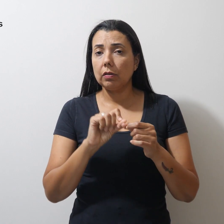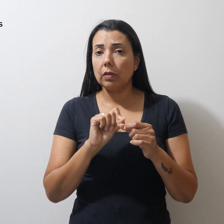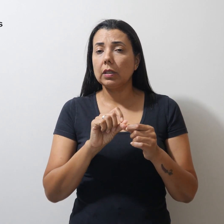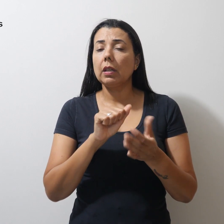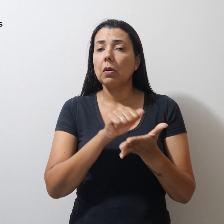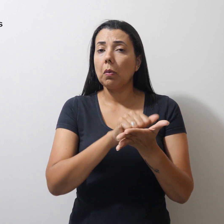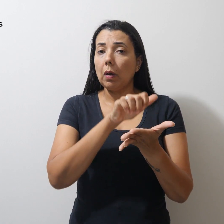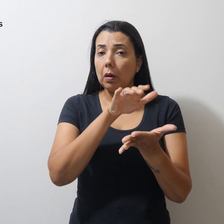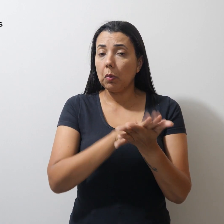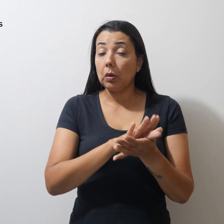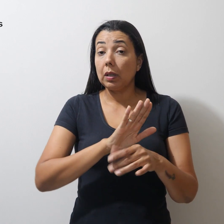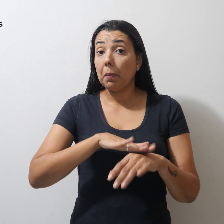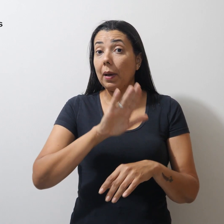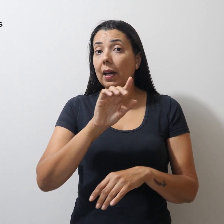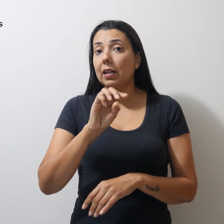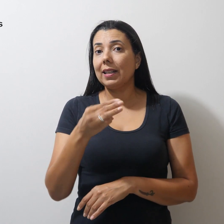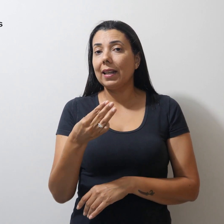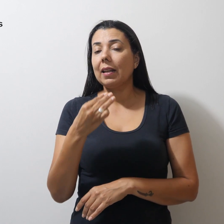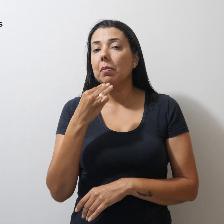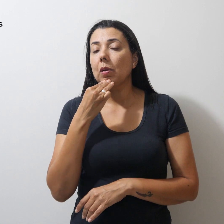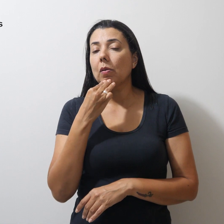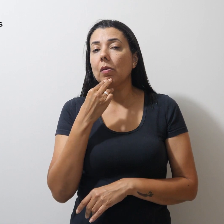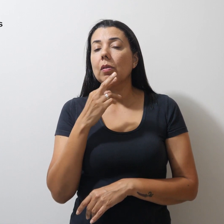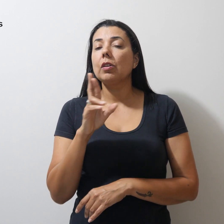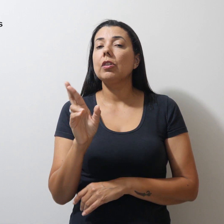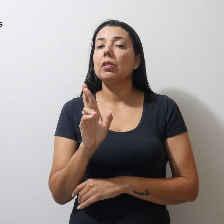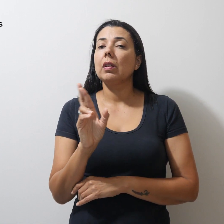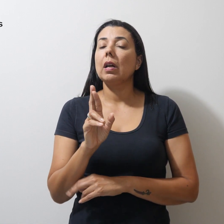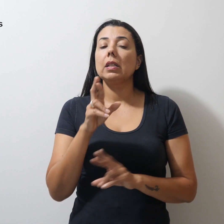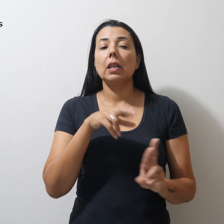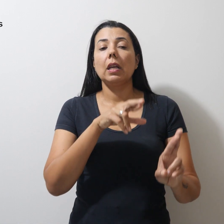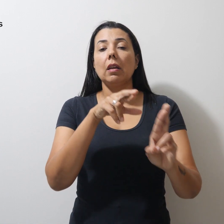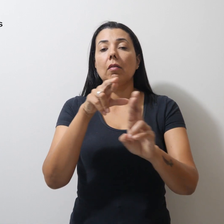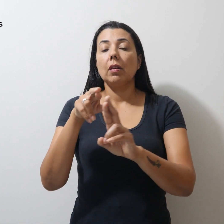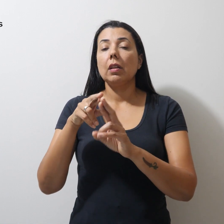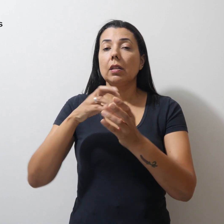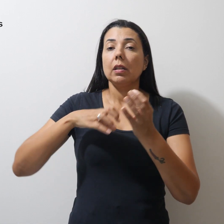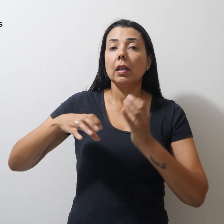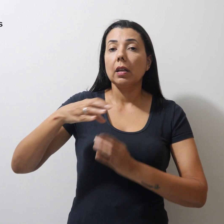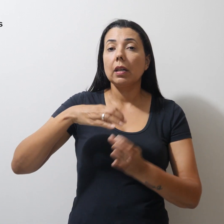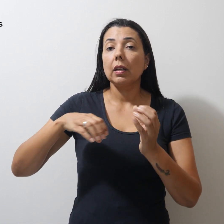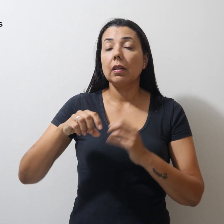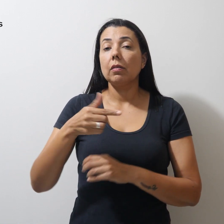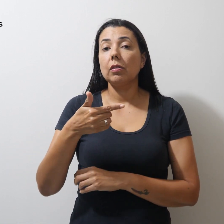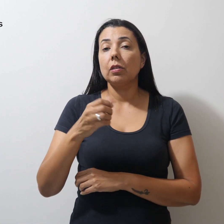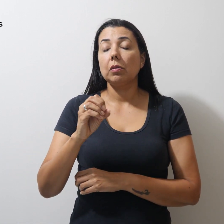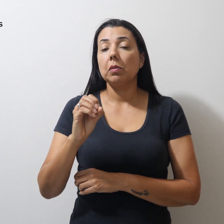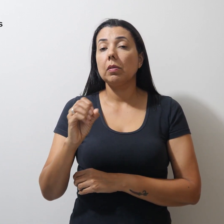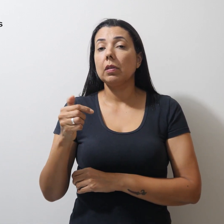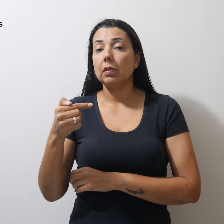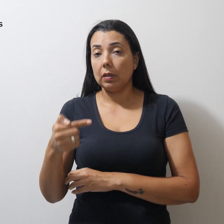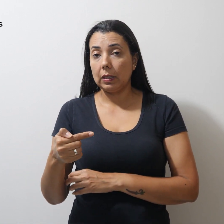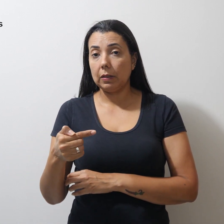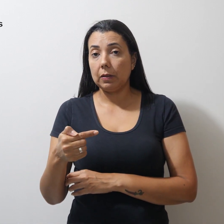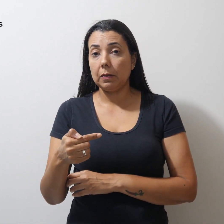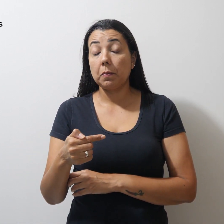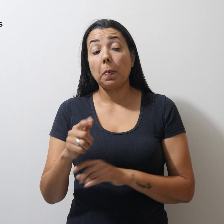multa de mais de 3 milhões de reais referente à greve de 2017. Entretanto,